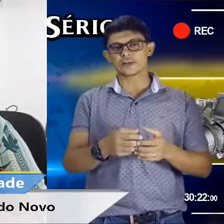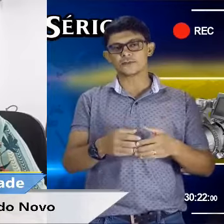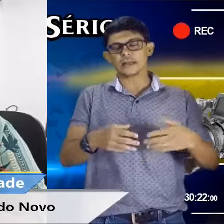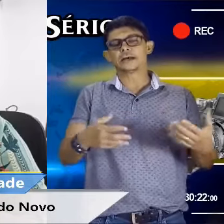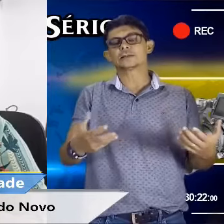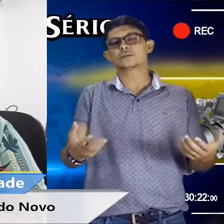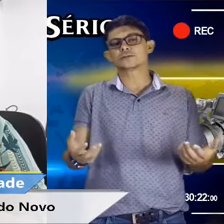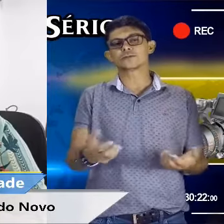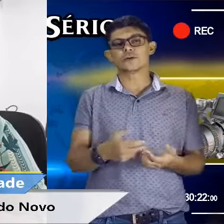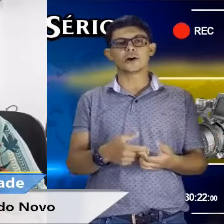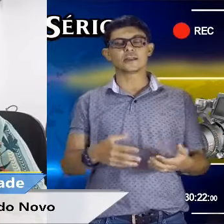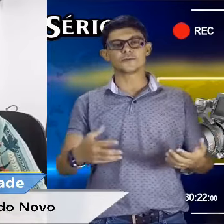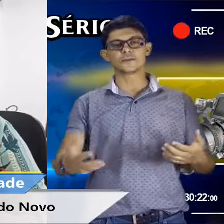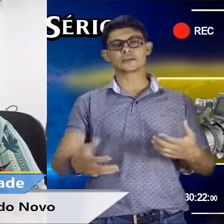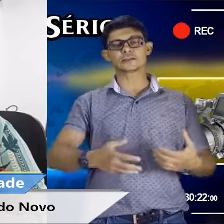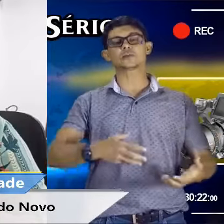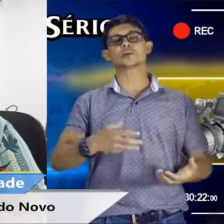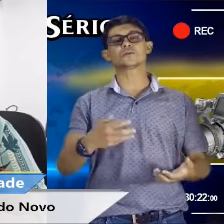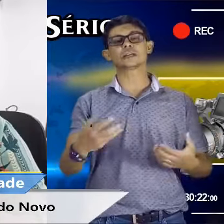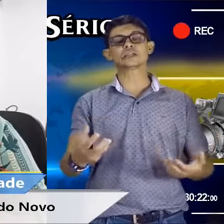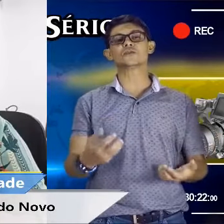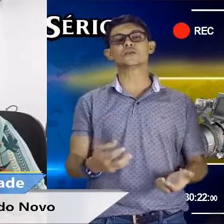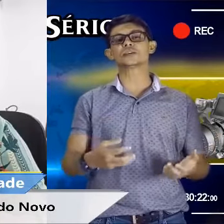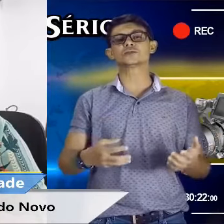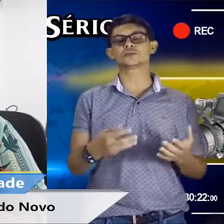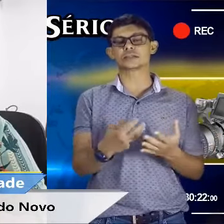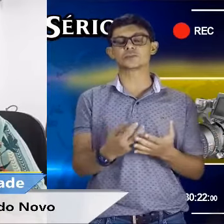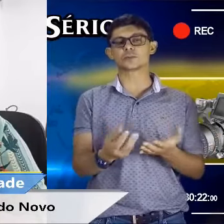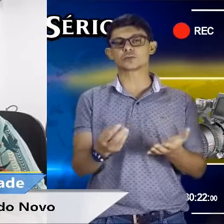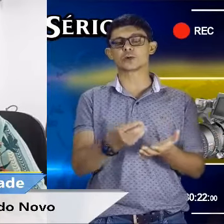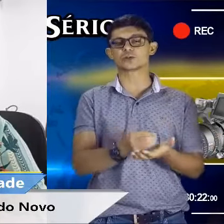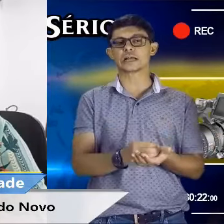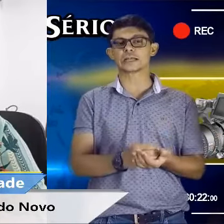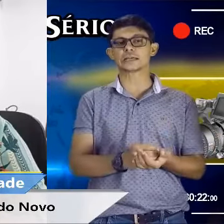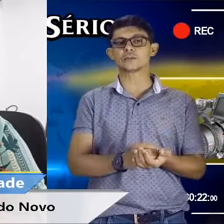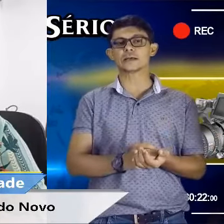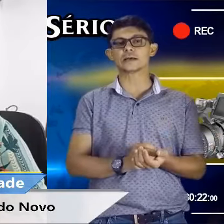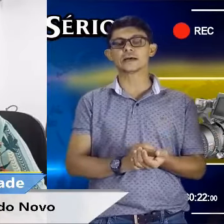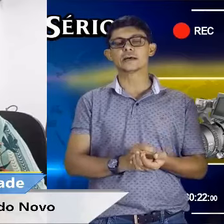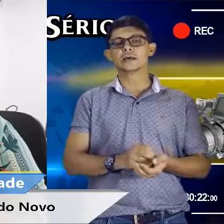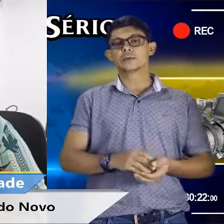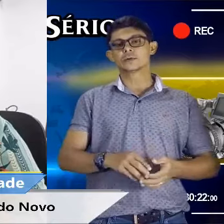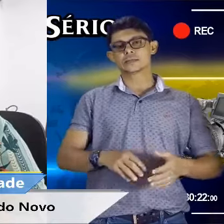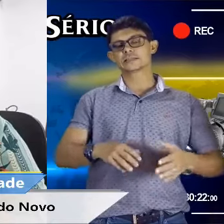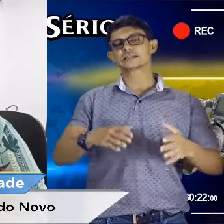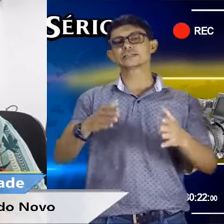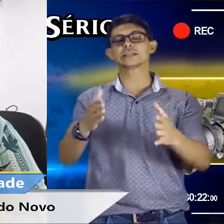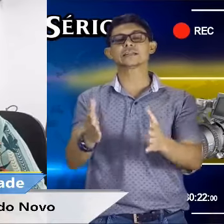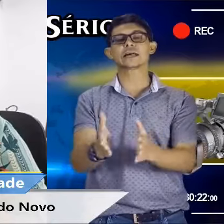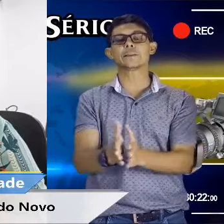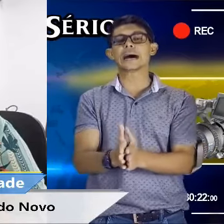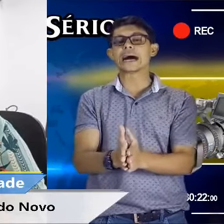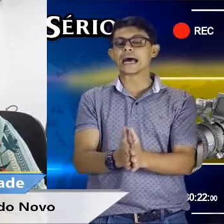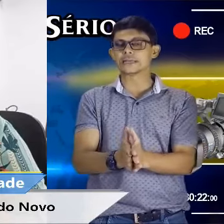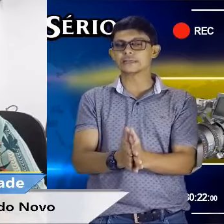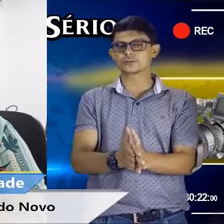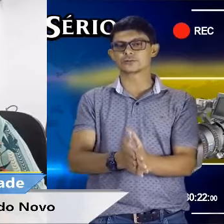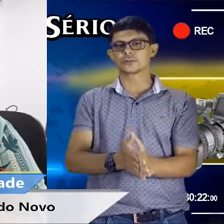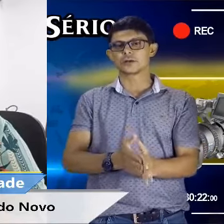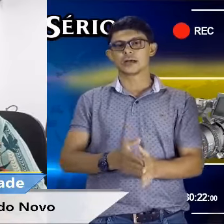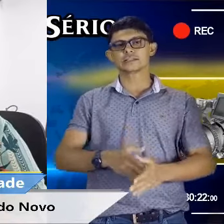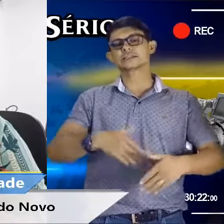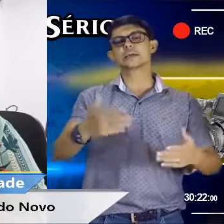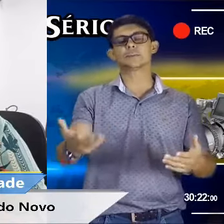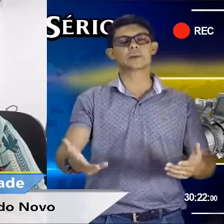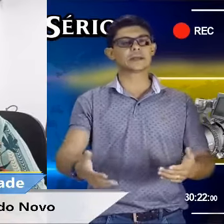Ferrari falando, inclusive, olha, fica difícil se esse pessoal chegar aqui amanhã, porque se a gente tentar barrar isso,